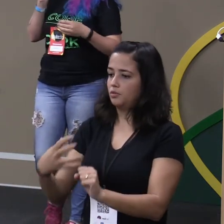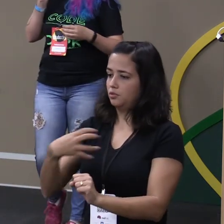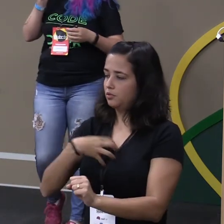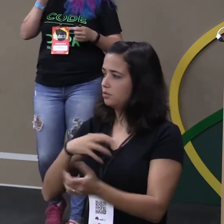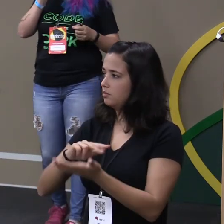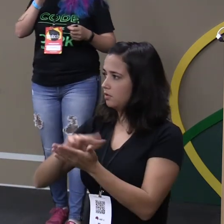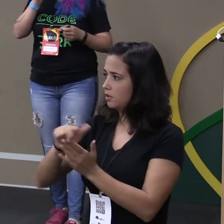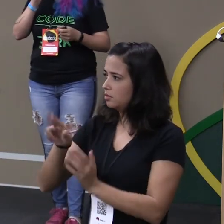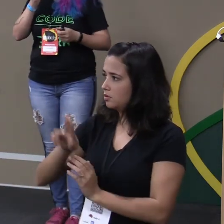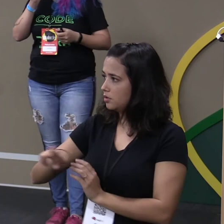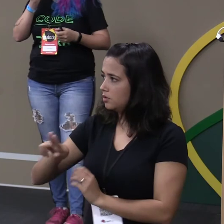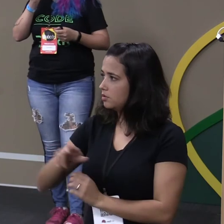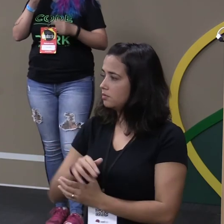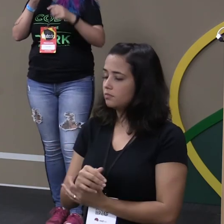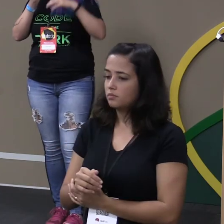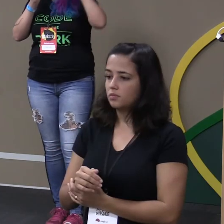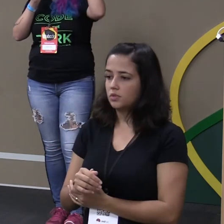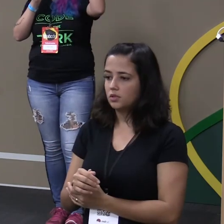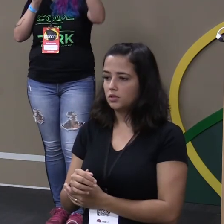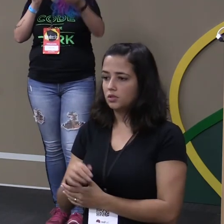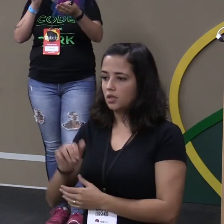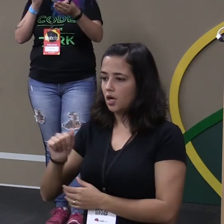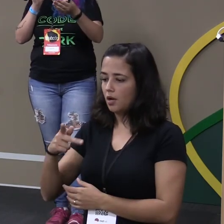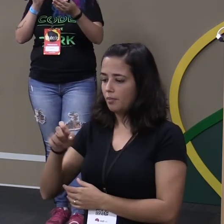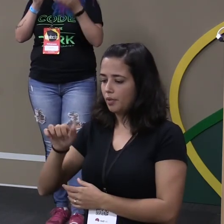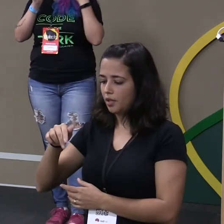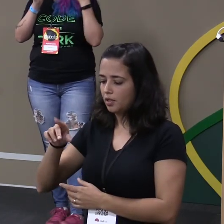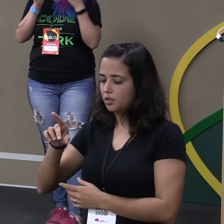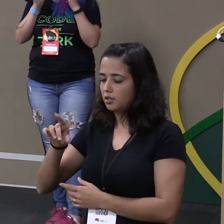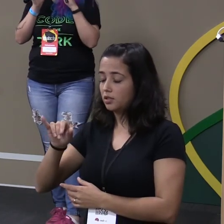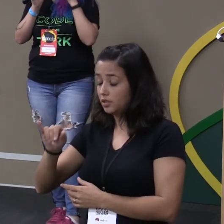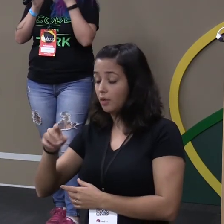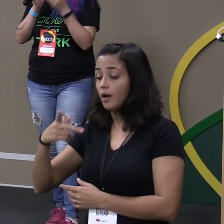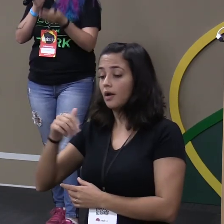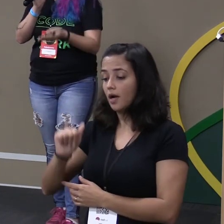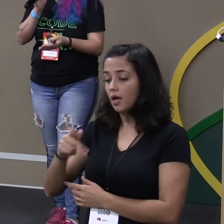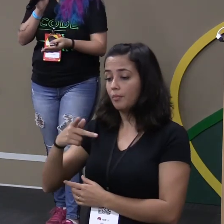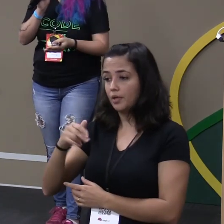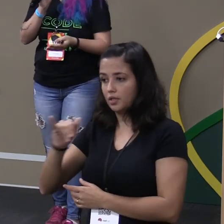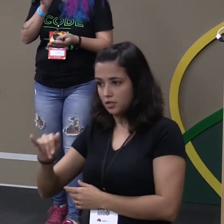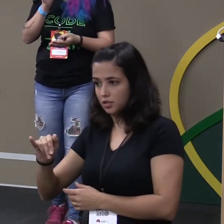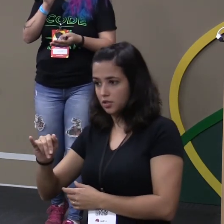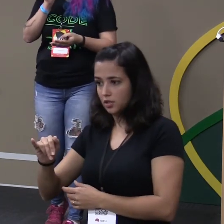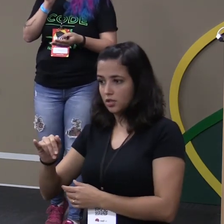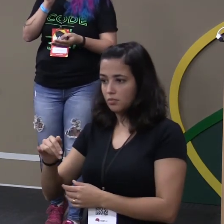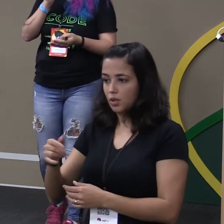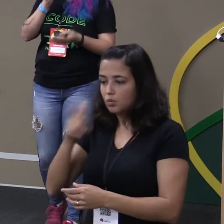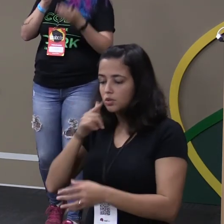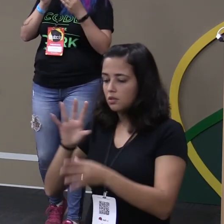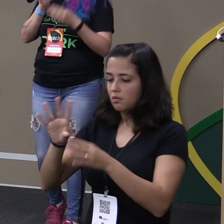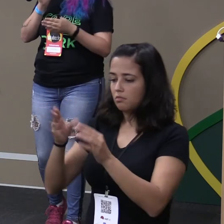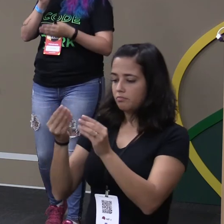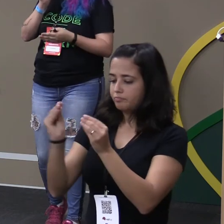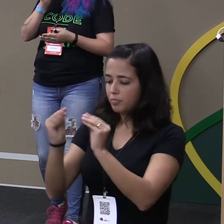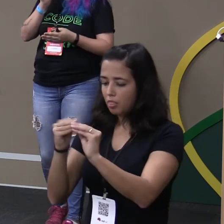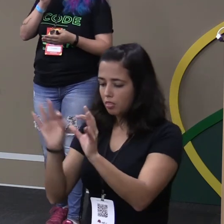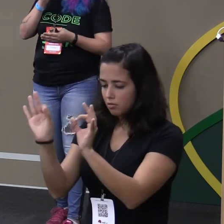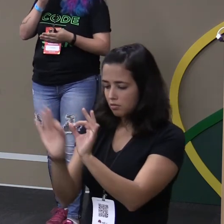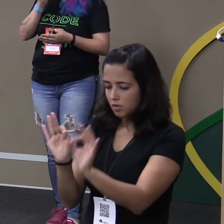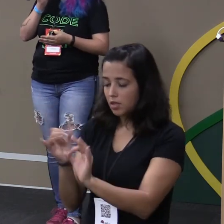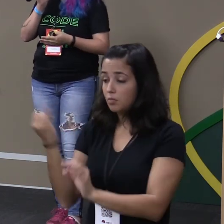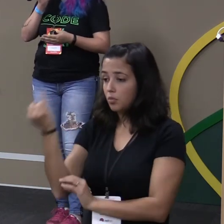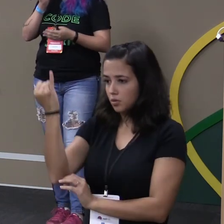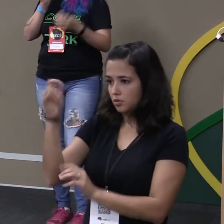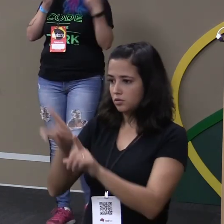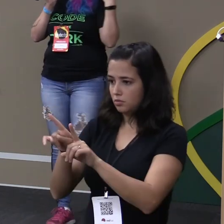você deixar um API de estilo para você conseguir customizar o componente isso é muito importante também